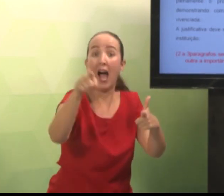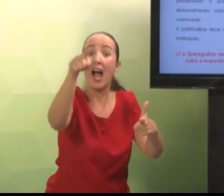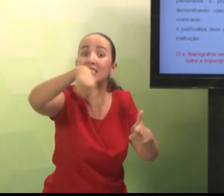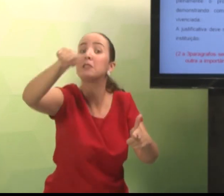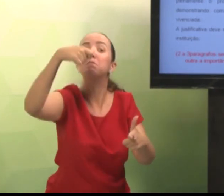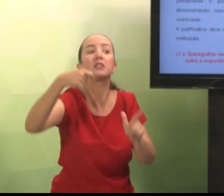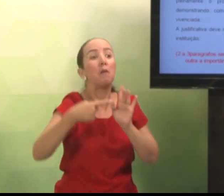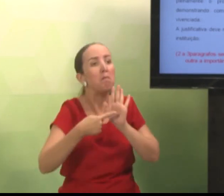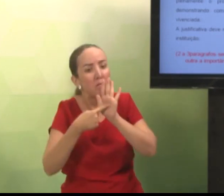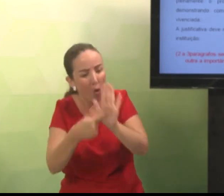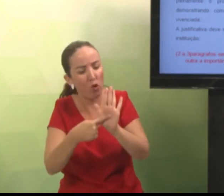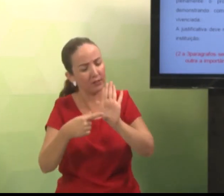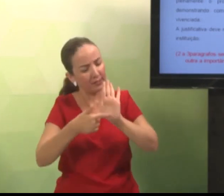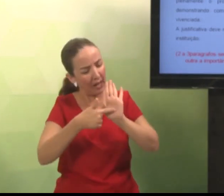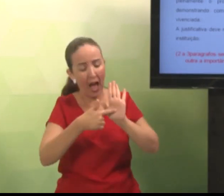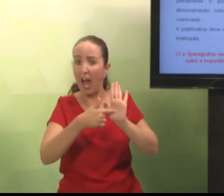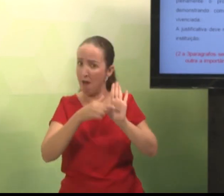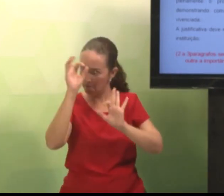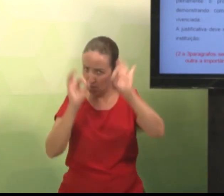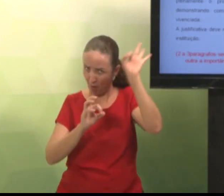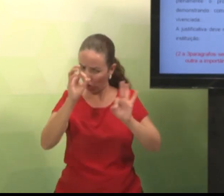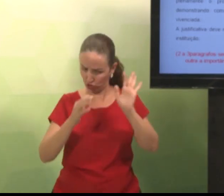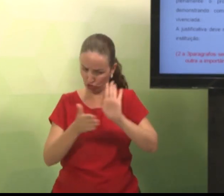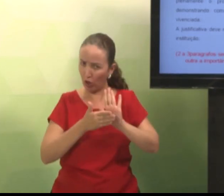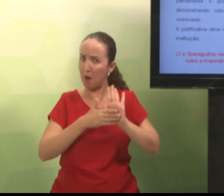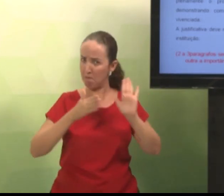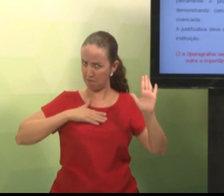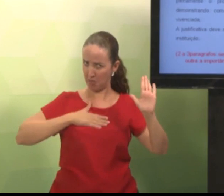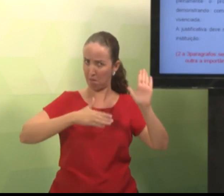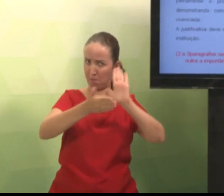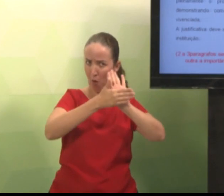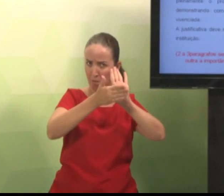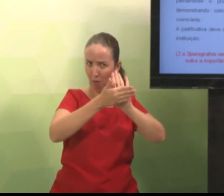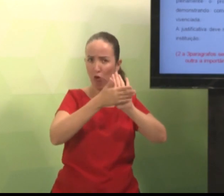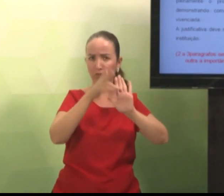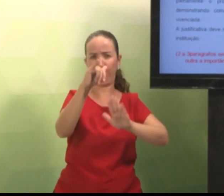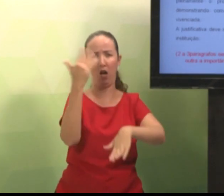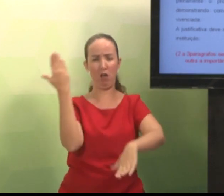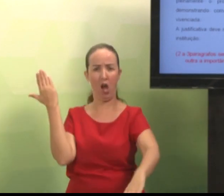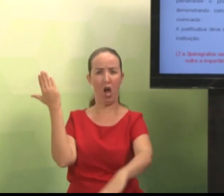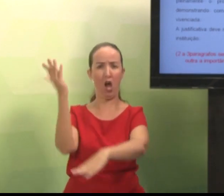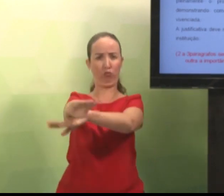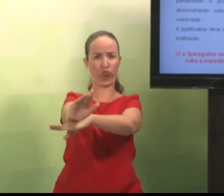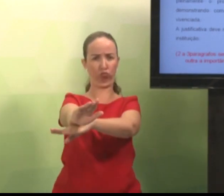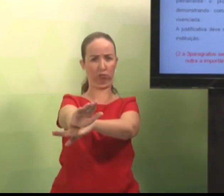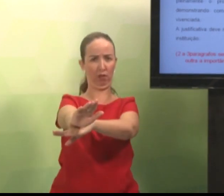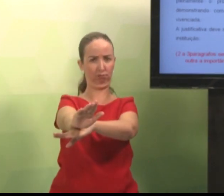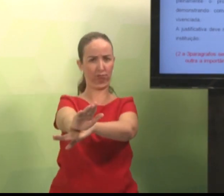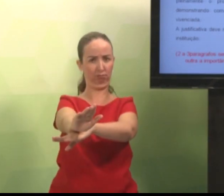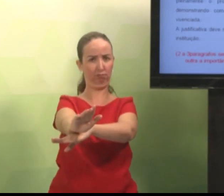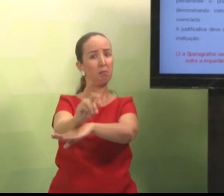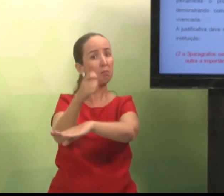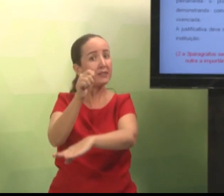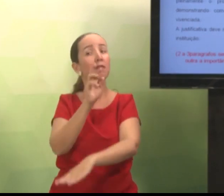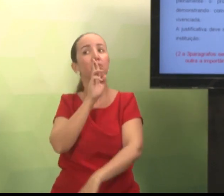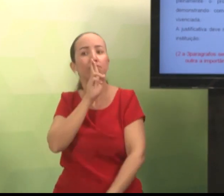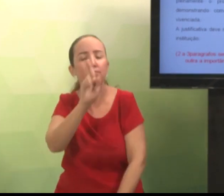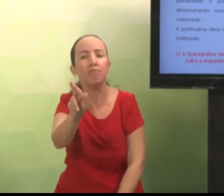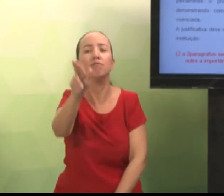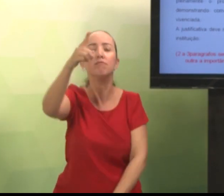problema. Você precisa apresentar. Organizar o seu trabalho. De forma que